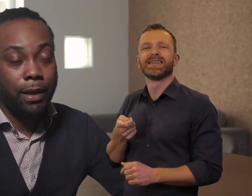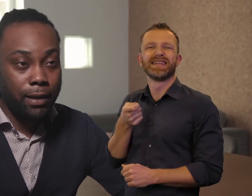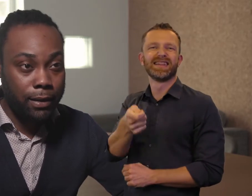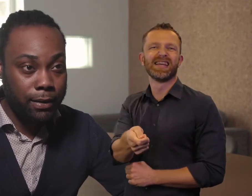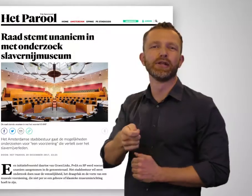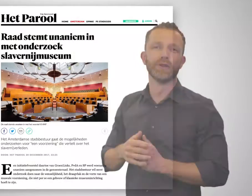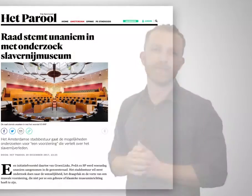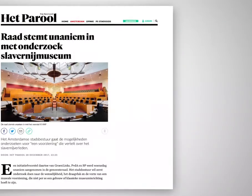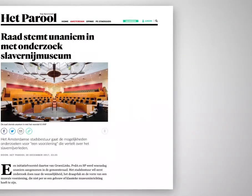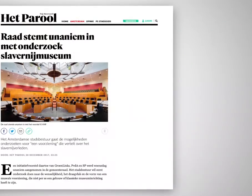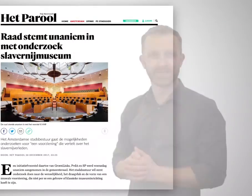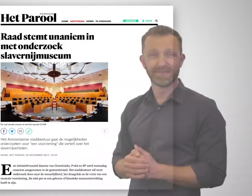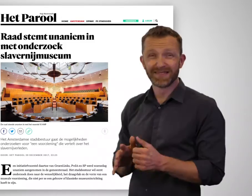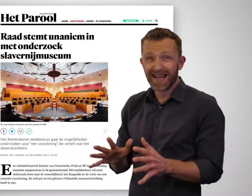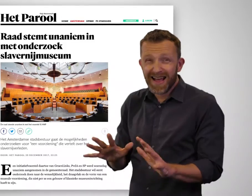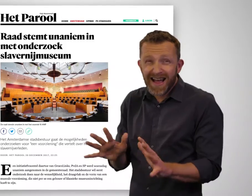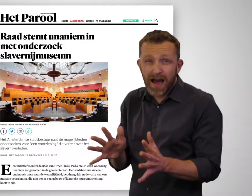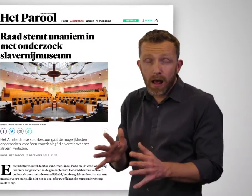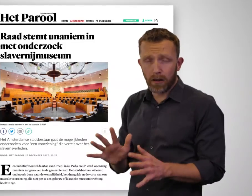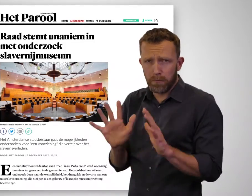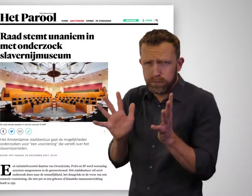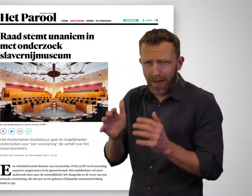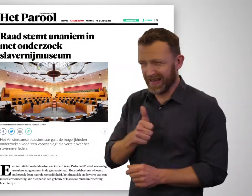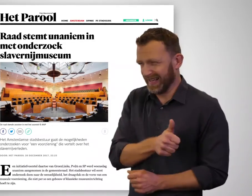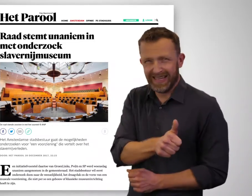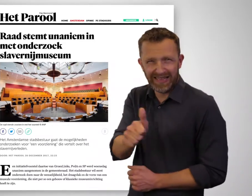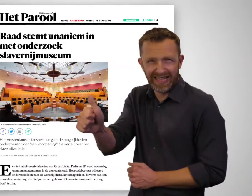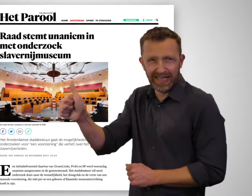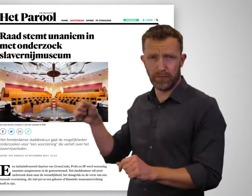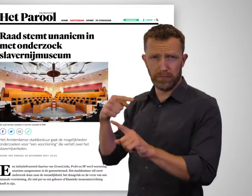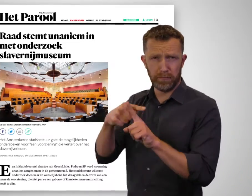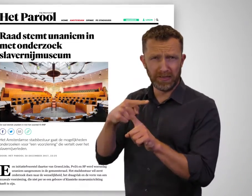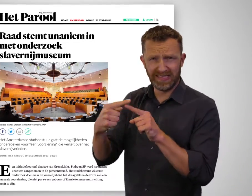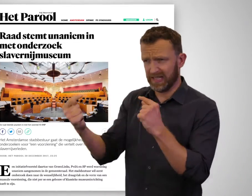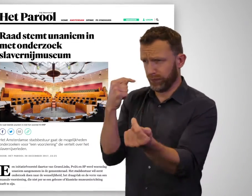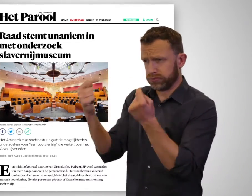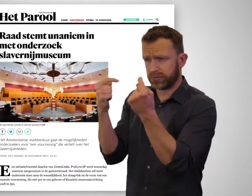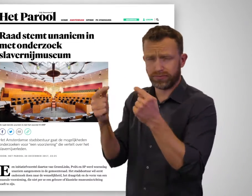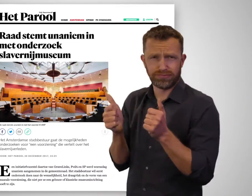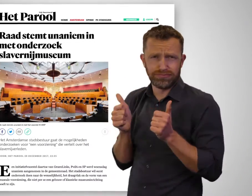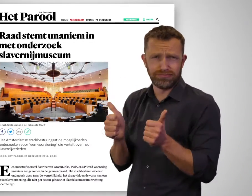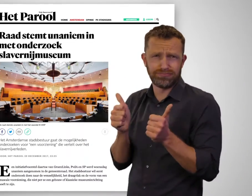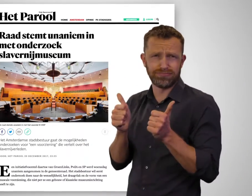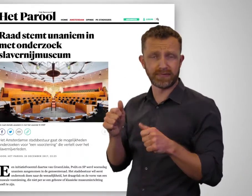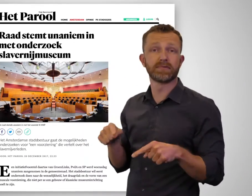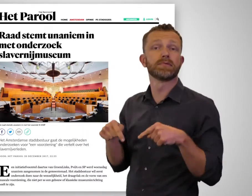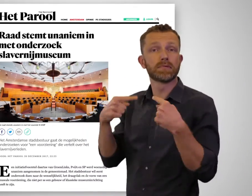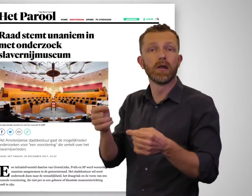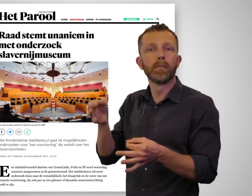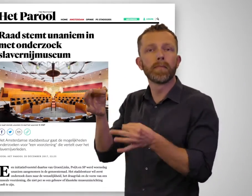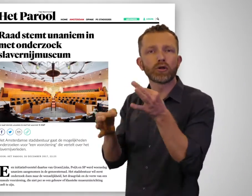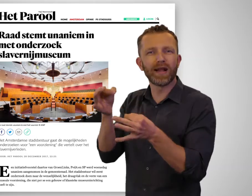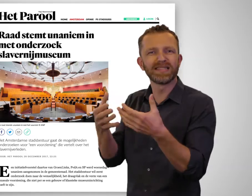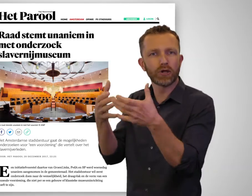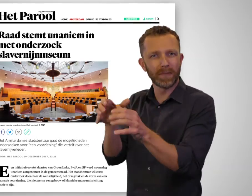ingediend. Eigenlijk reageerde bijna iedereen heel positief daarop. Er is toen een beoordelingscommissie